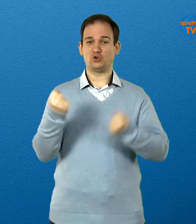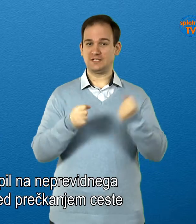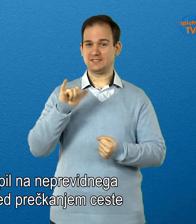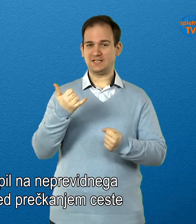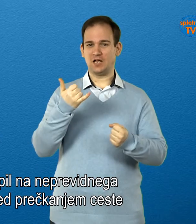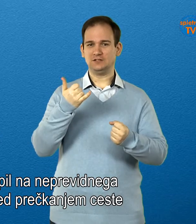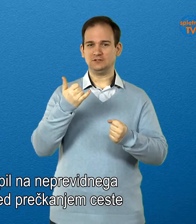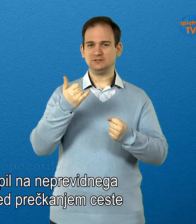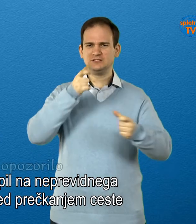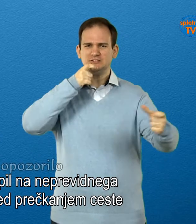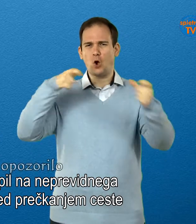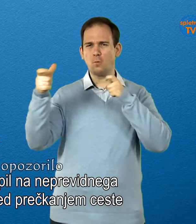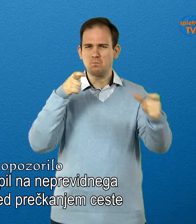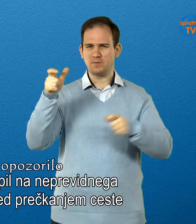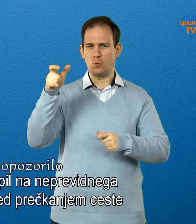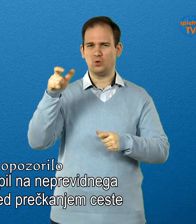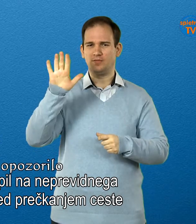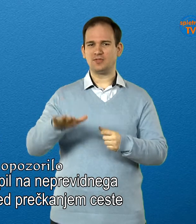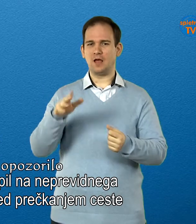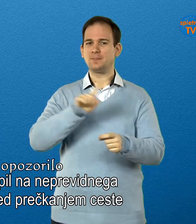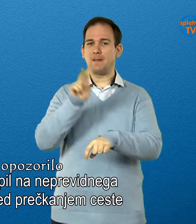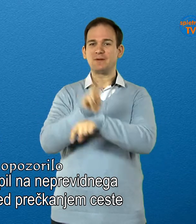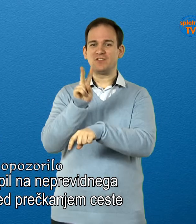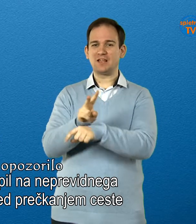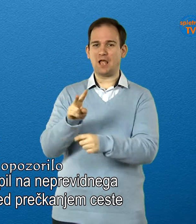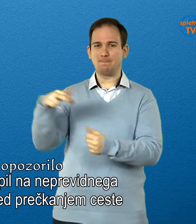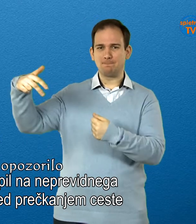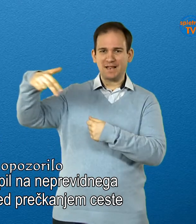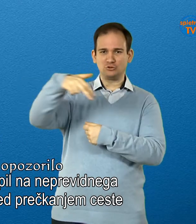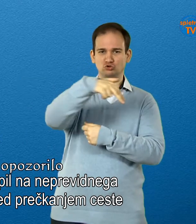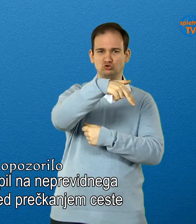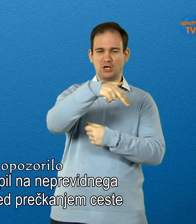Voznik je zaupil na neprevidnega pešca, ki je med prečkanjem ceste gledal v nebo.